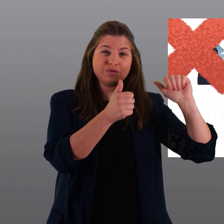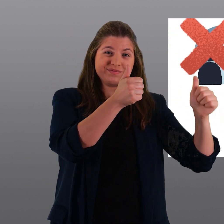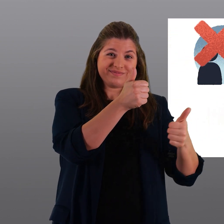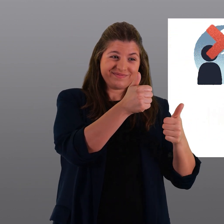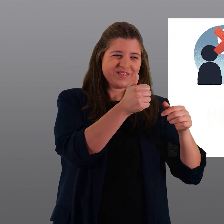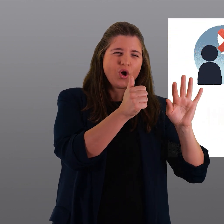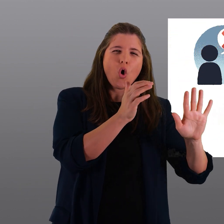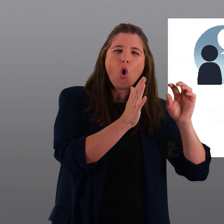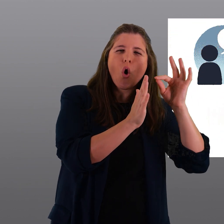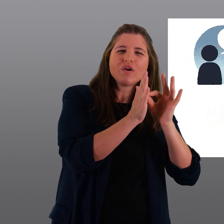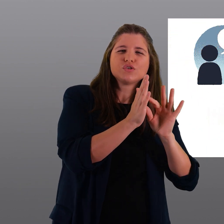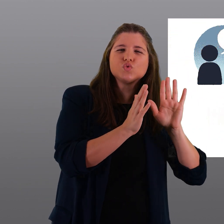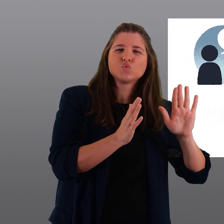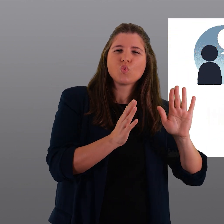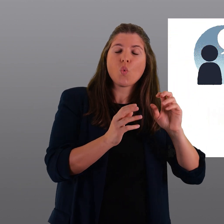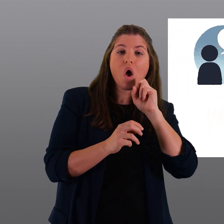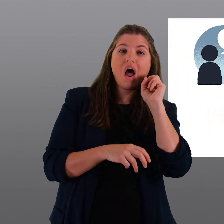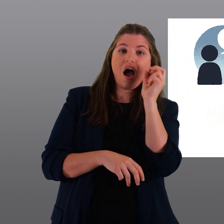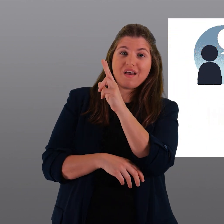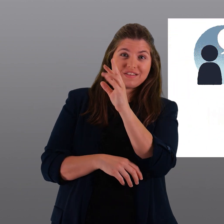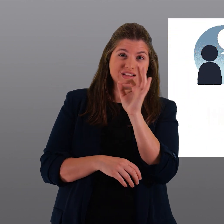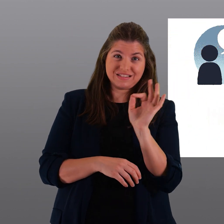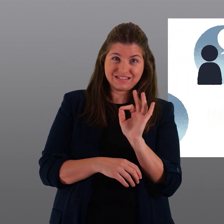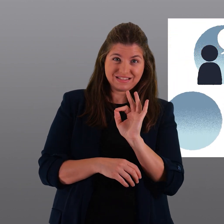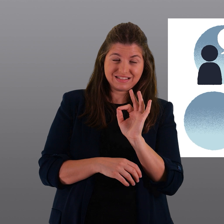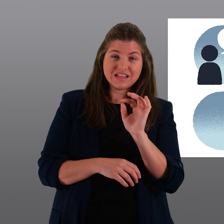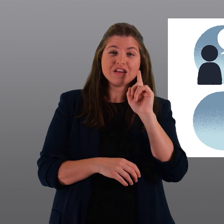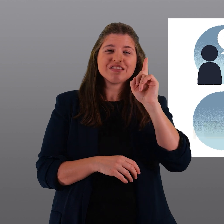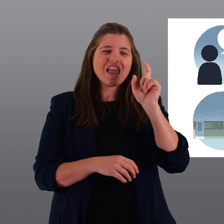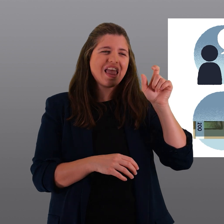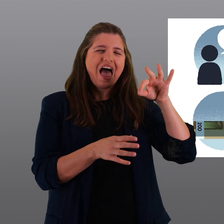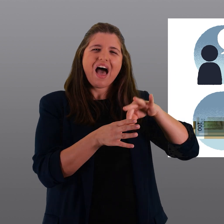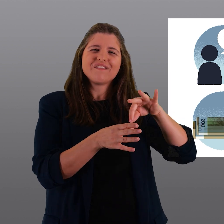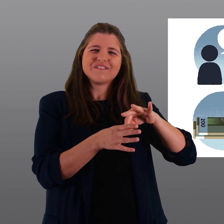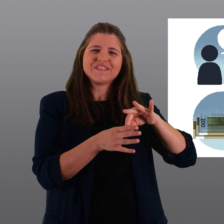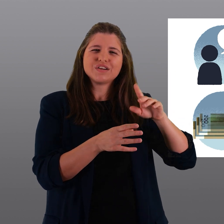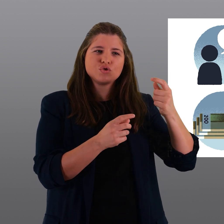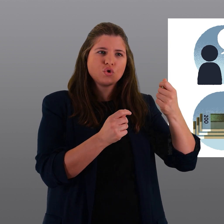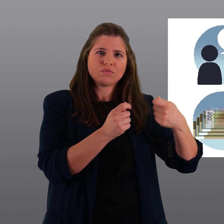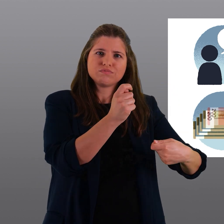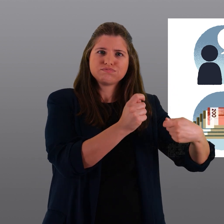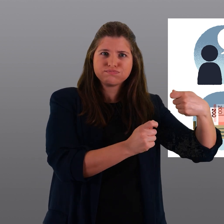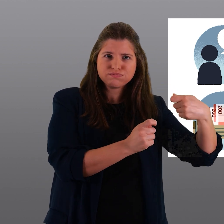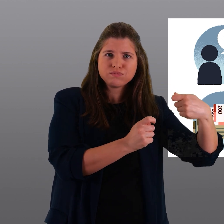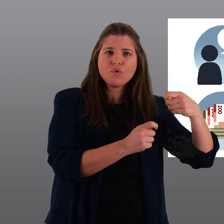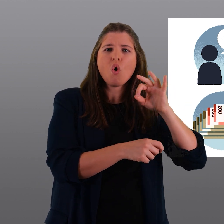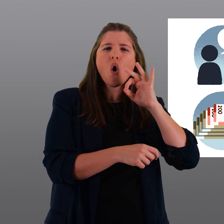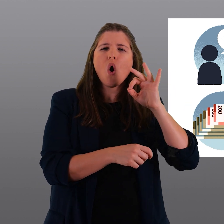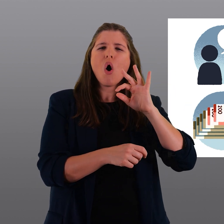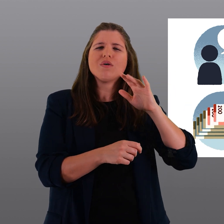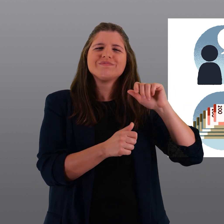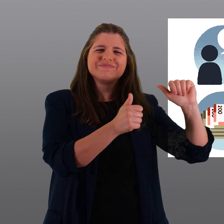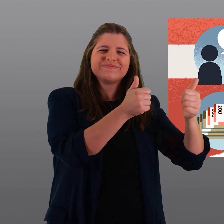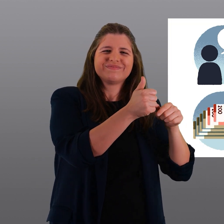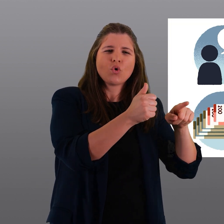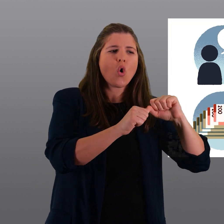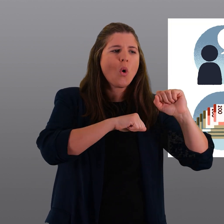le condizioni della sublocazione, se la pigione chiesta è eccessiva, o se la sublocazione causa al